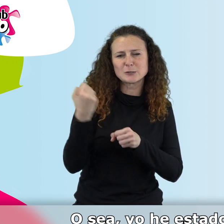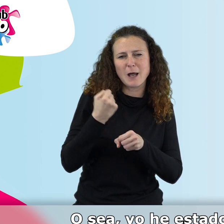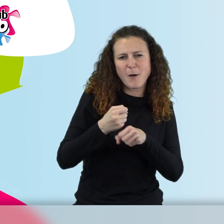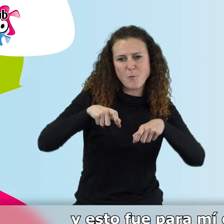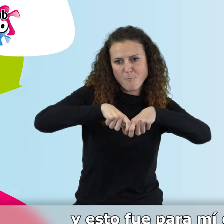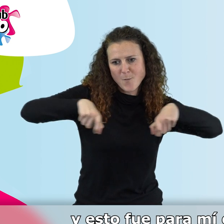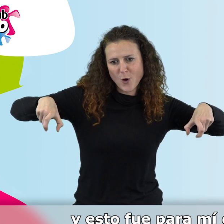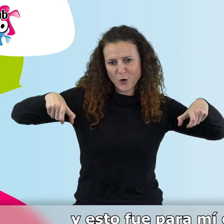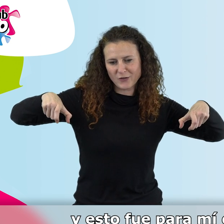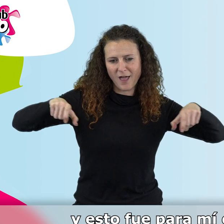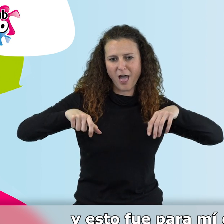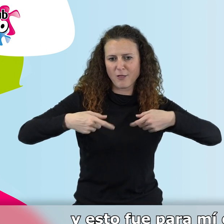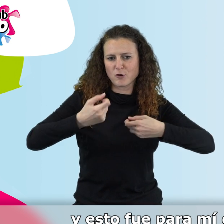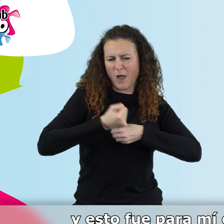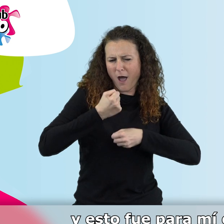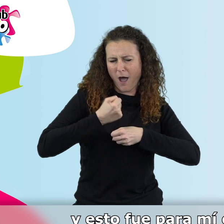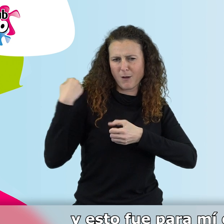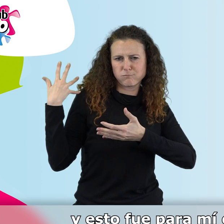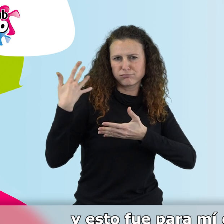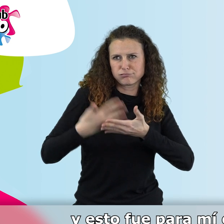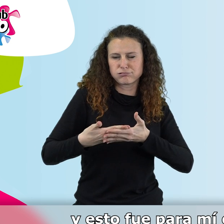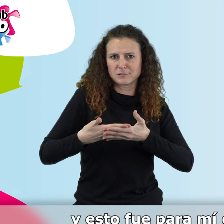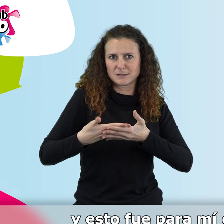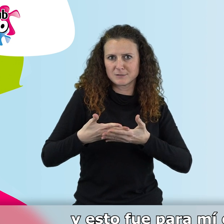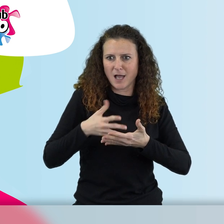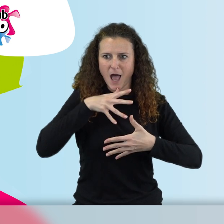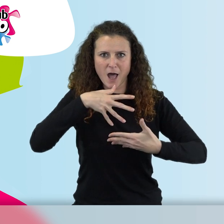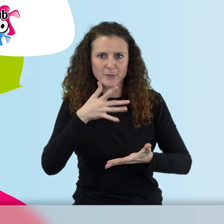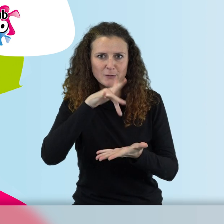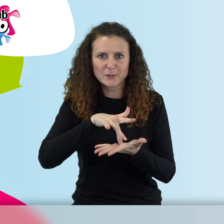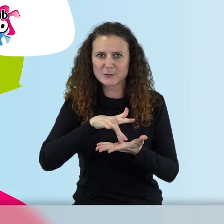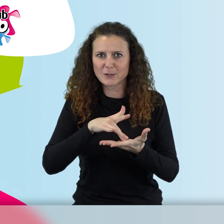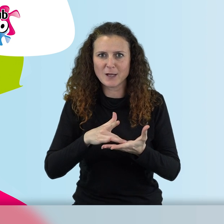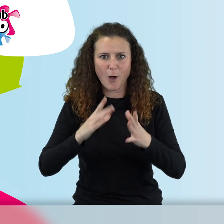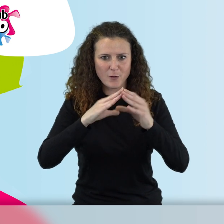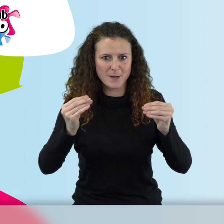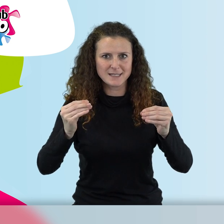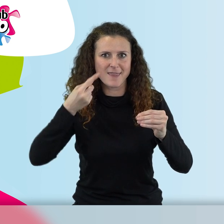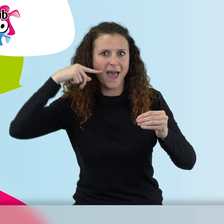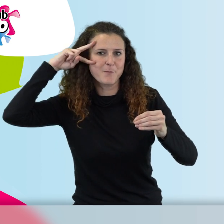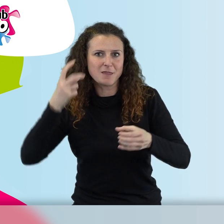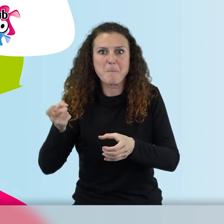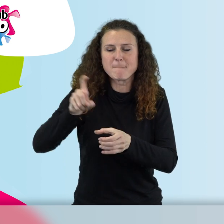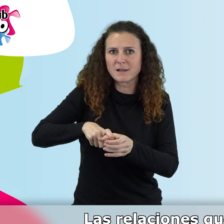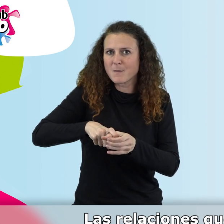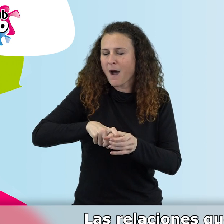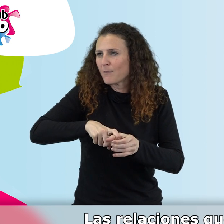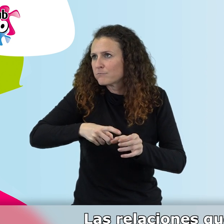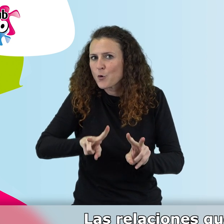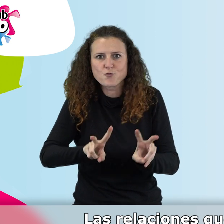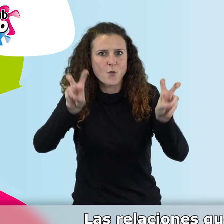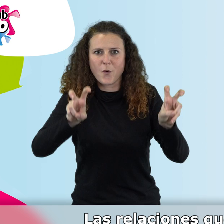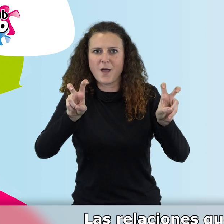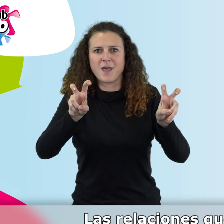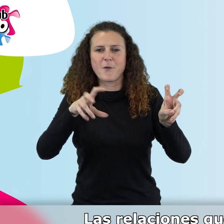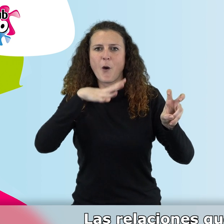de un mostrador y esto fue para mí otro mundo, otra historia. Porque, bueno, pues las